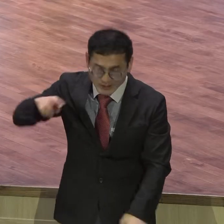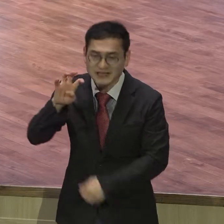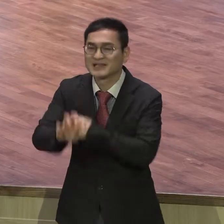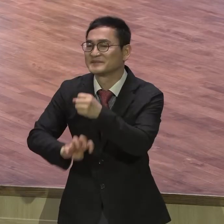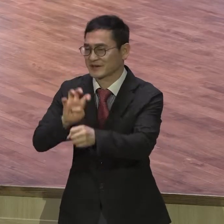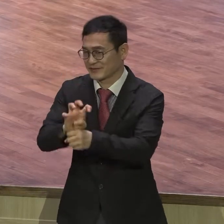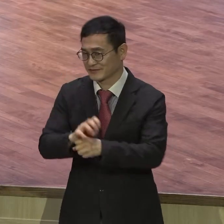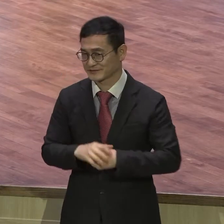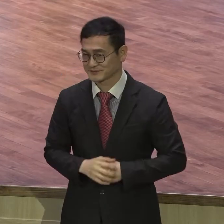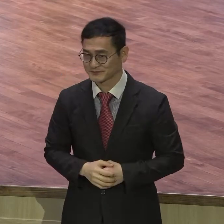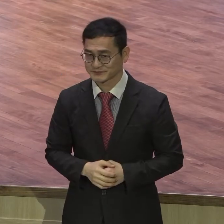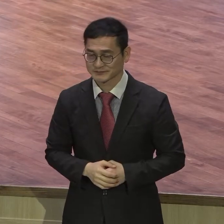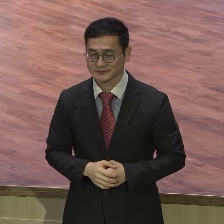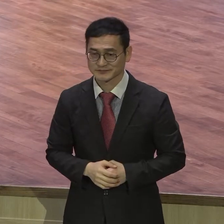4년도 아니고 40년.